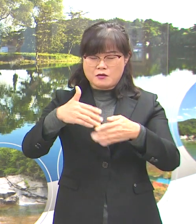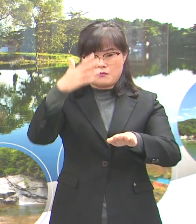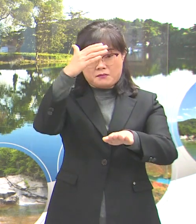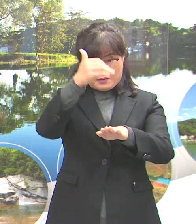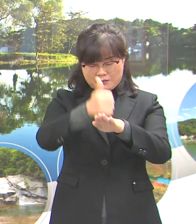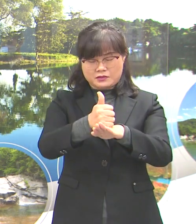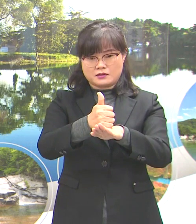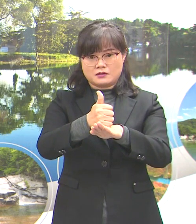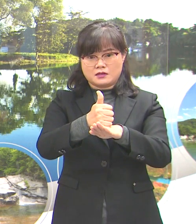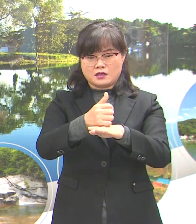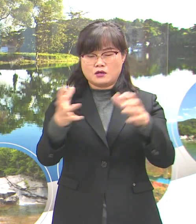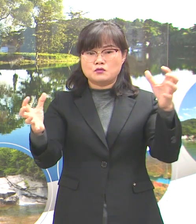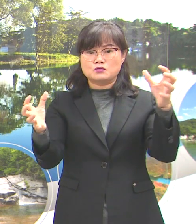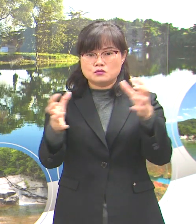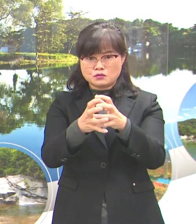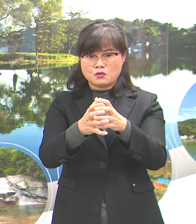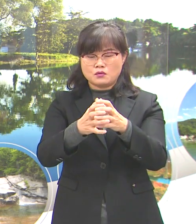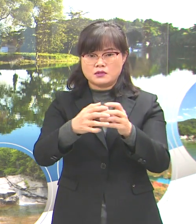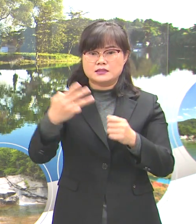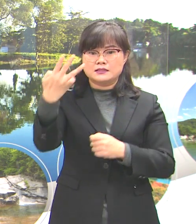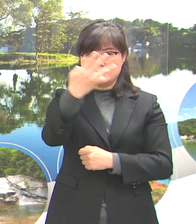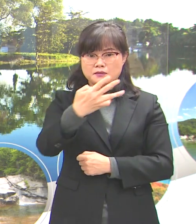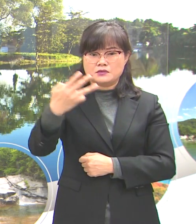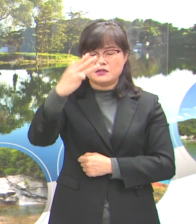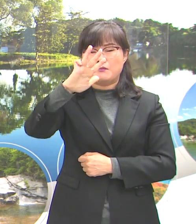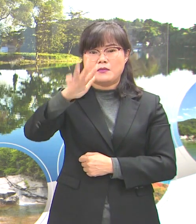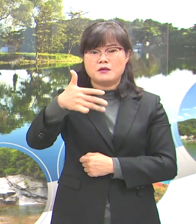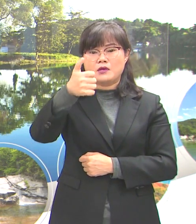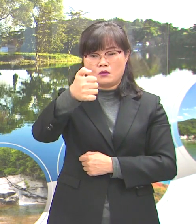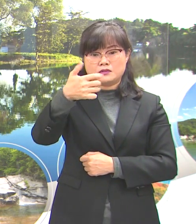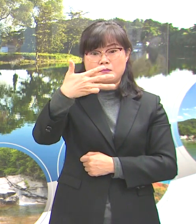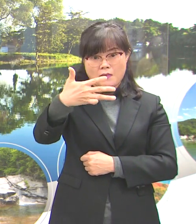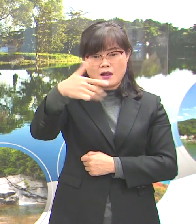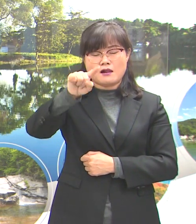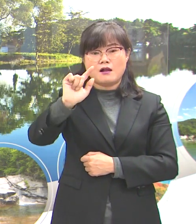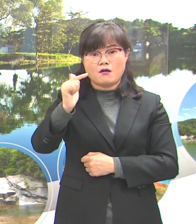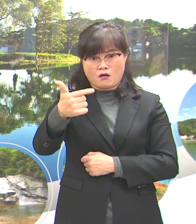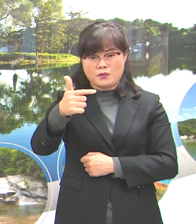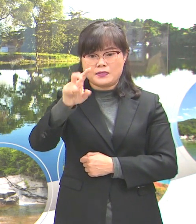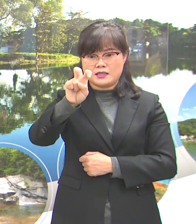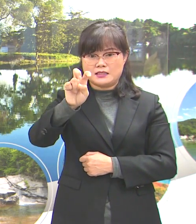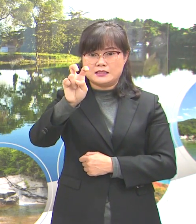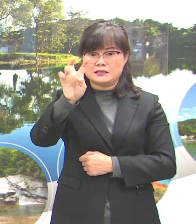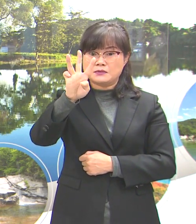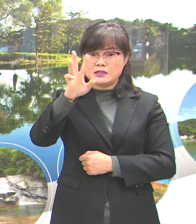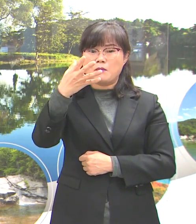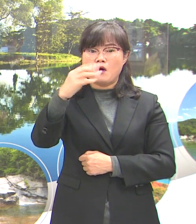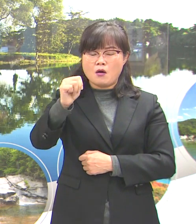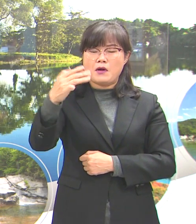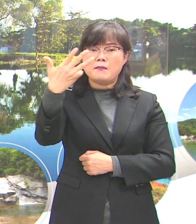총 3,858건 23억 8